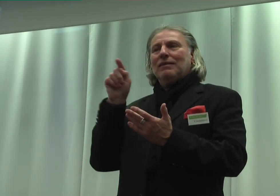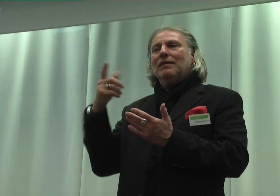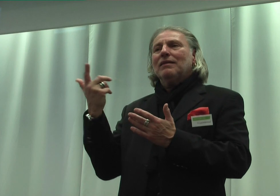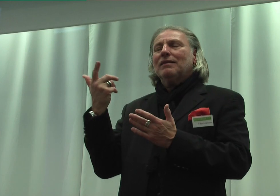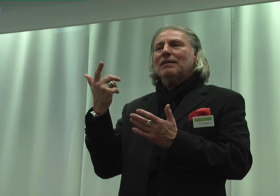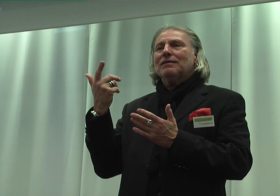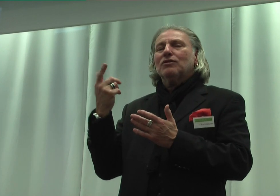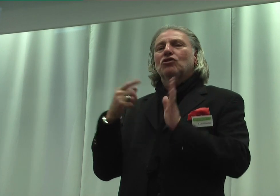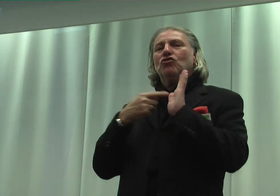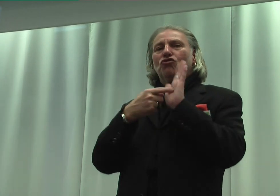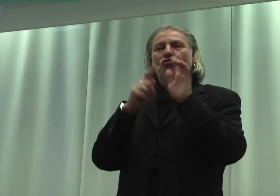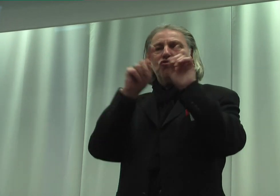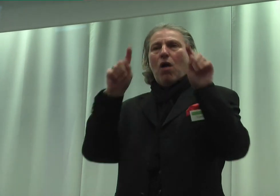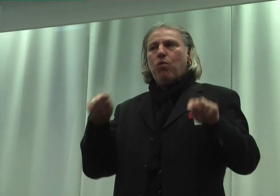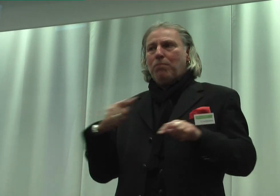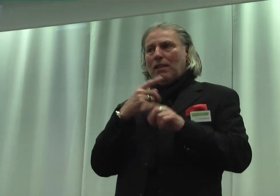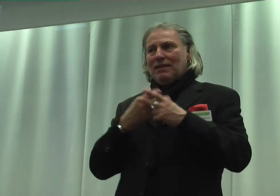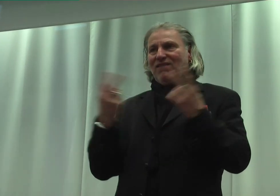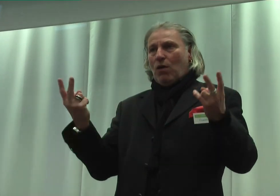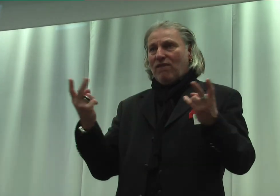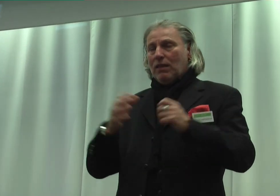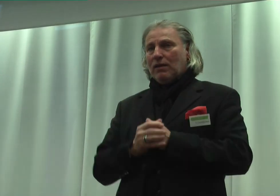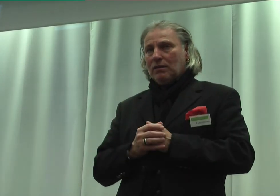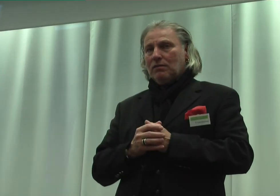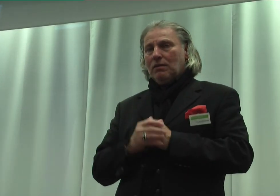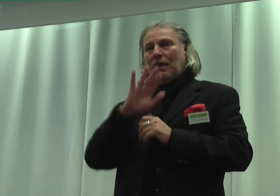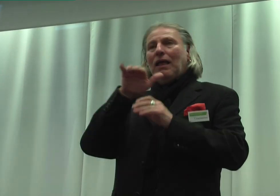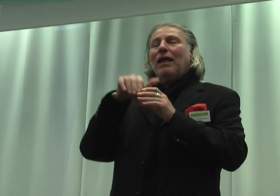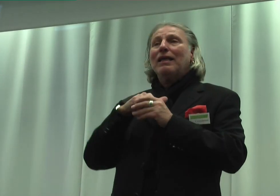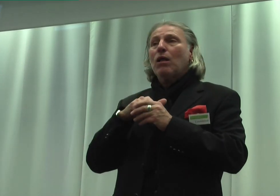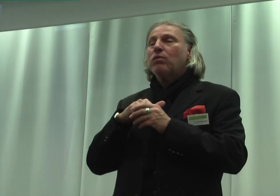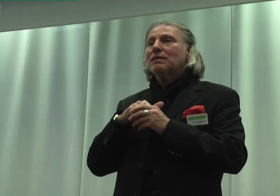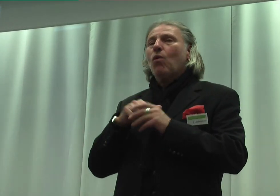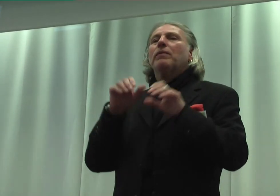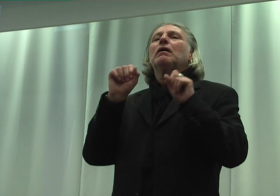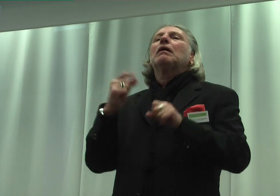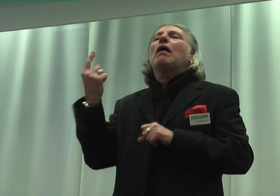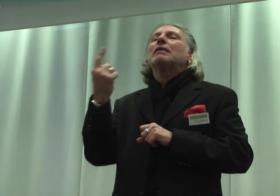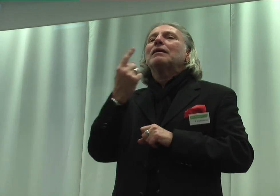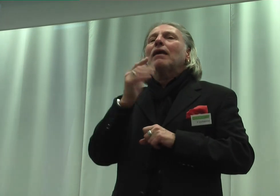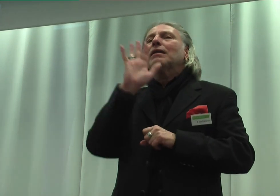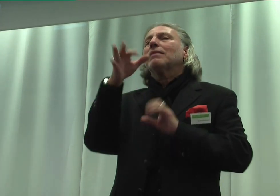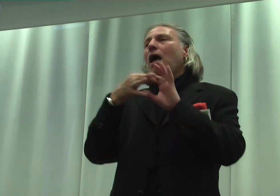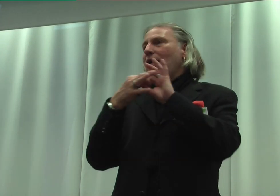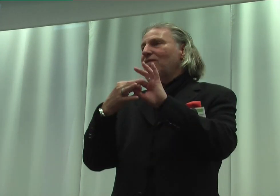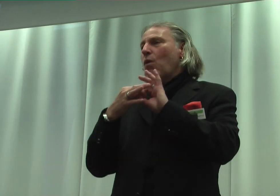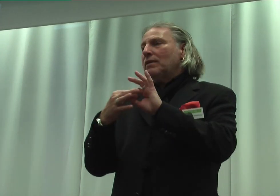Schaubild veröffentlicht. Inklusion, das kann jeder nachfussieren und damit